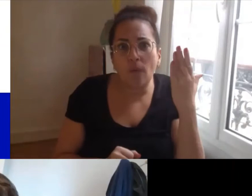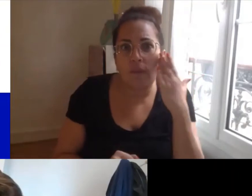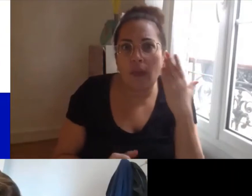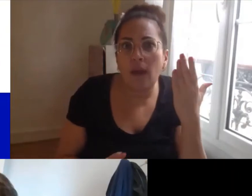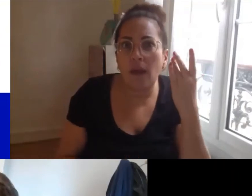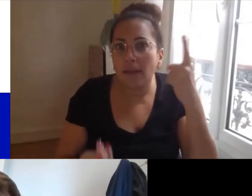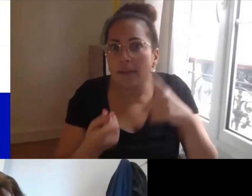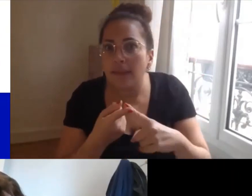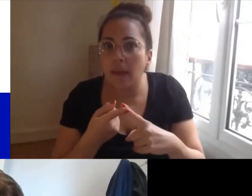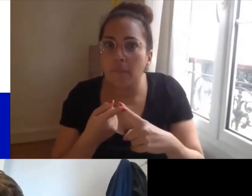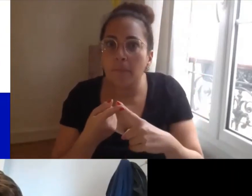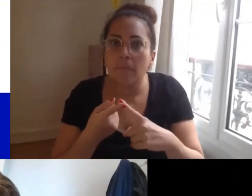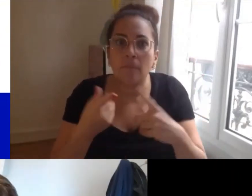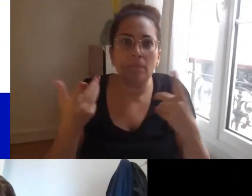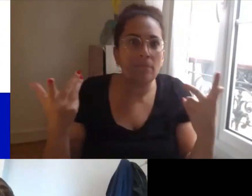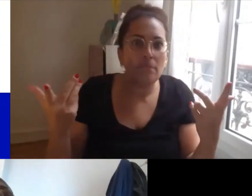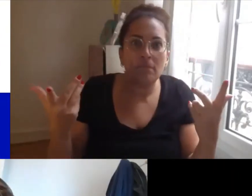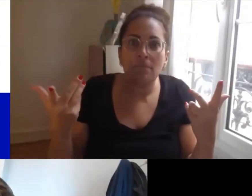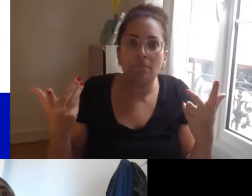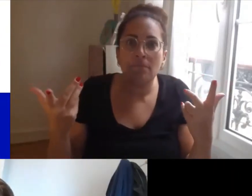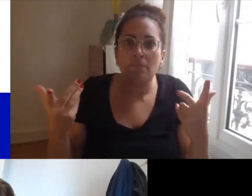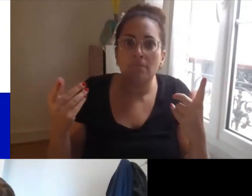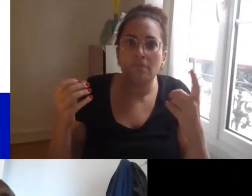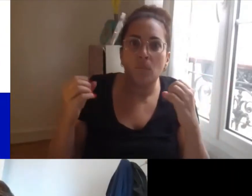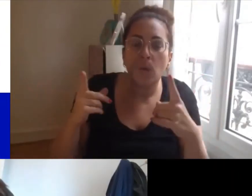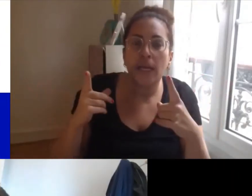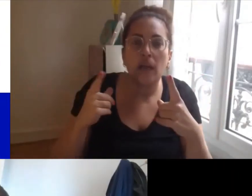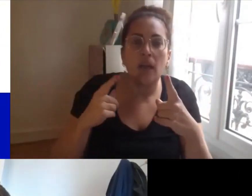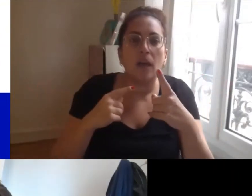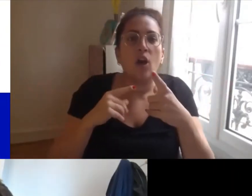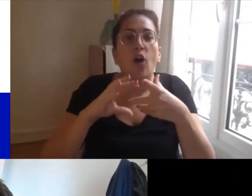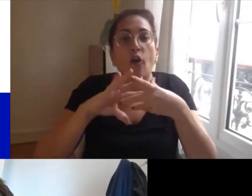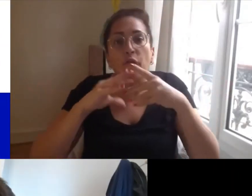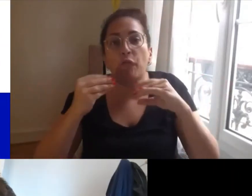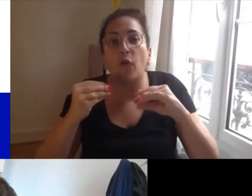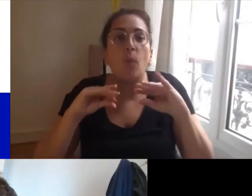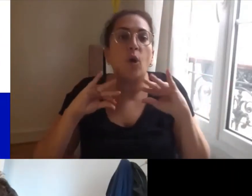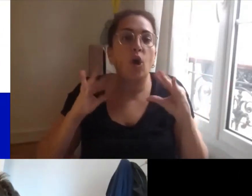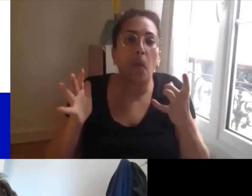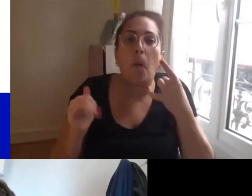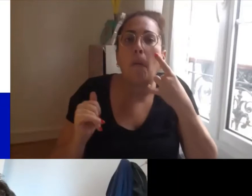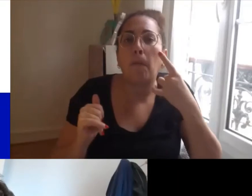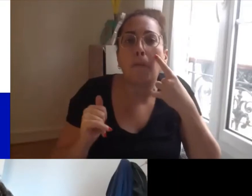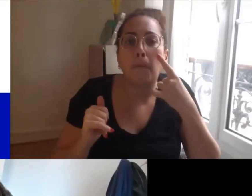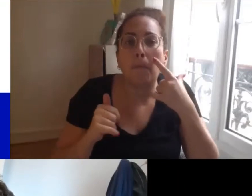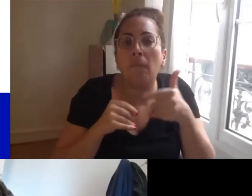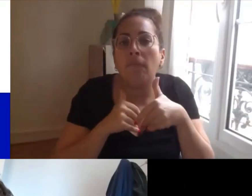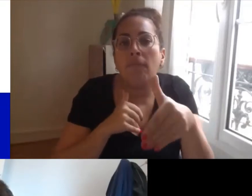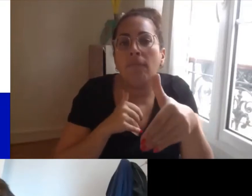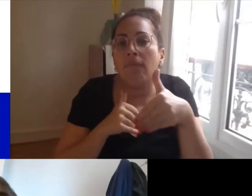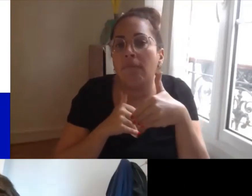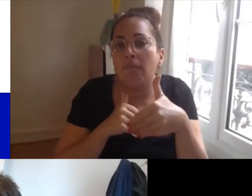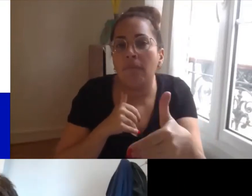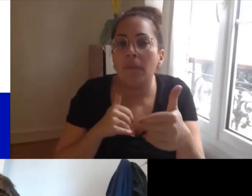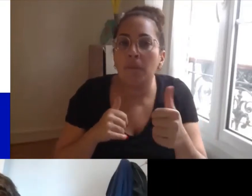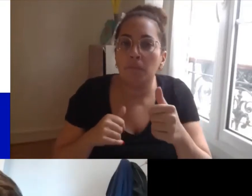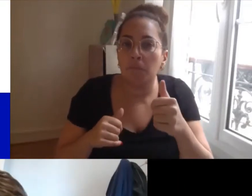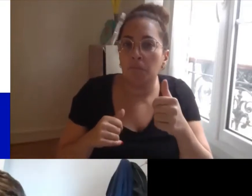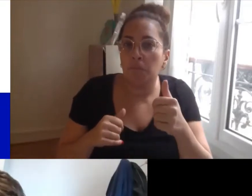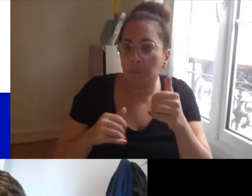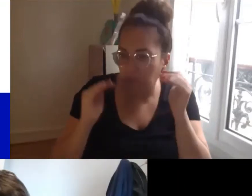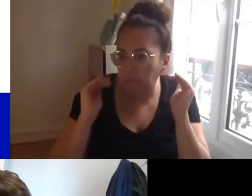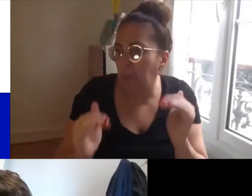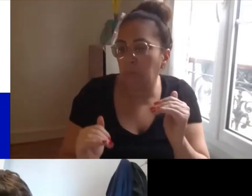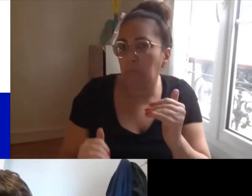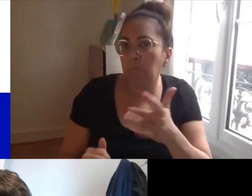faudrait voir sur la question du degré de formalisation mais de toute façon c'est c'est un échange qui est susceptible